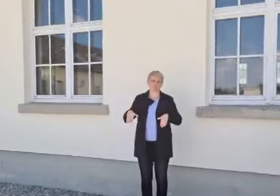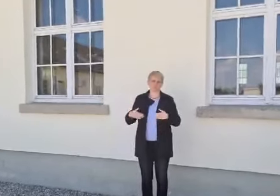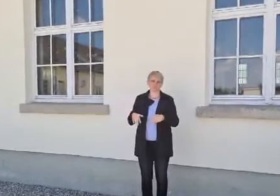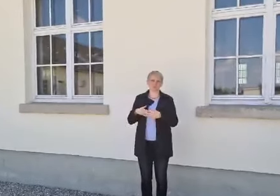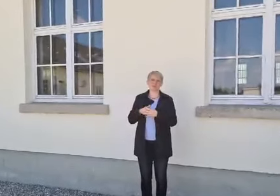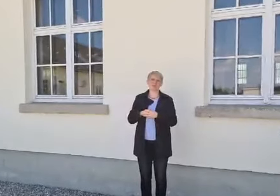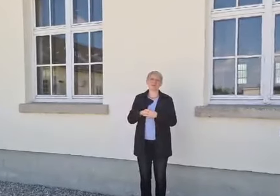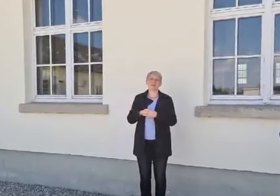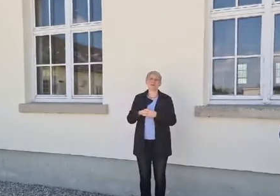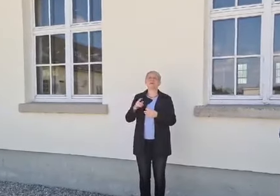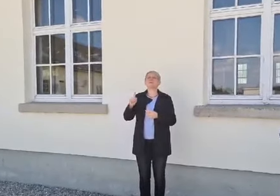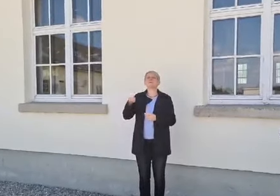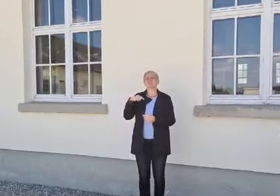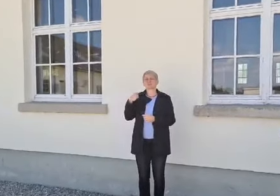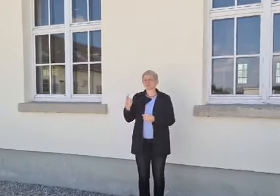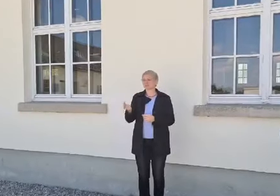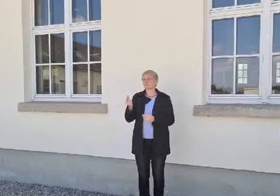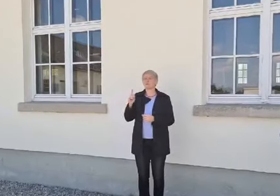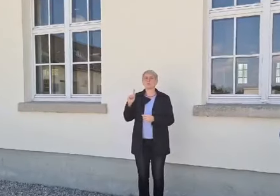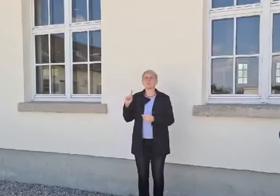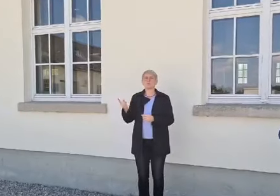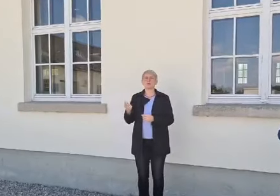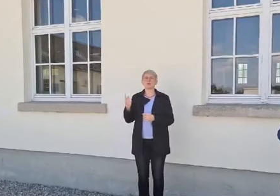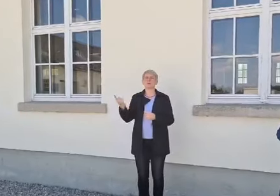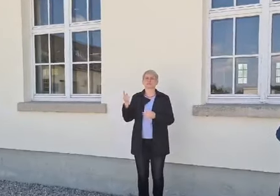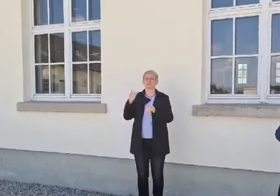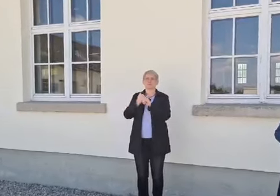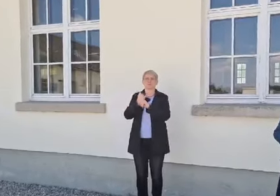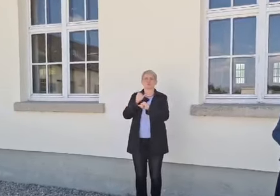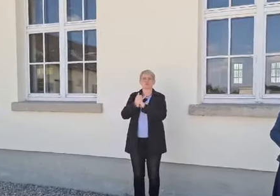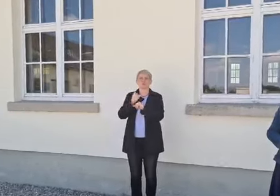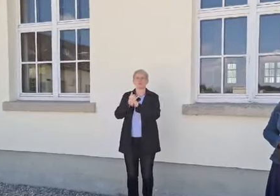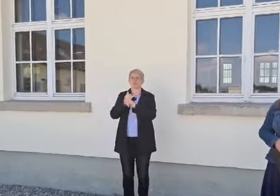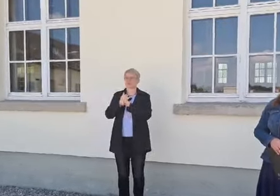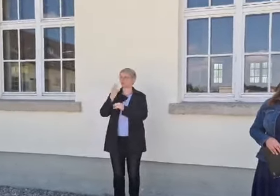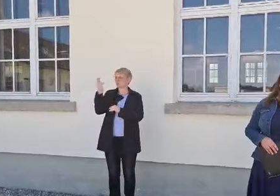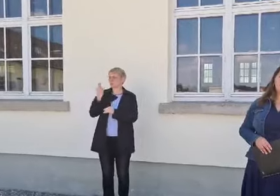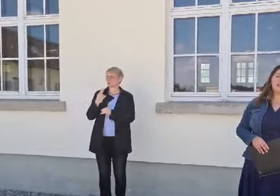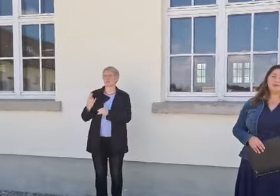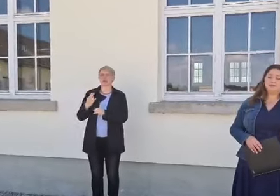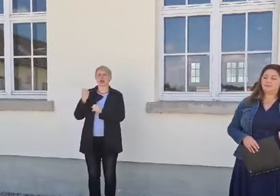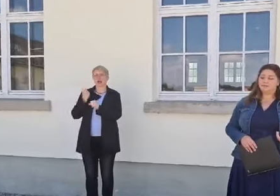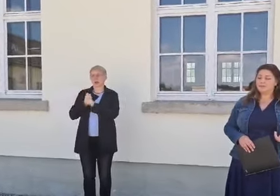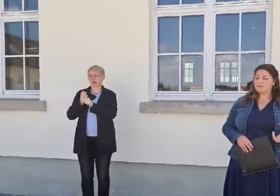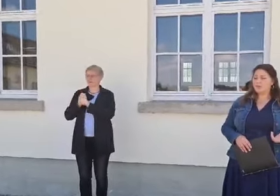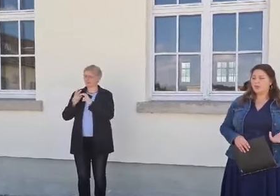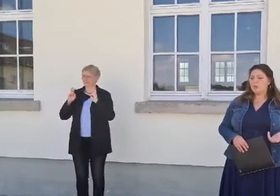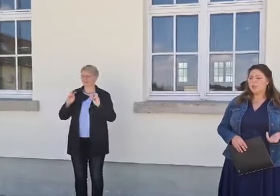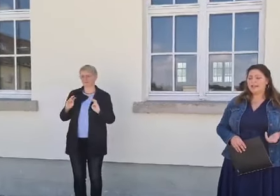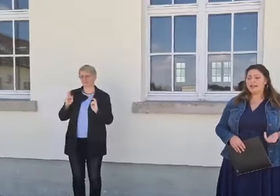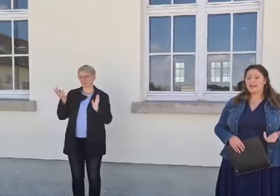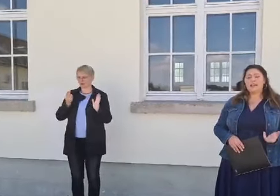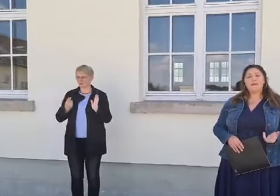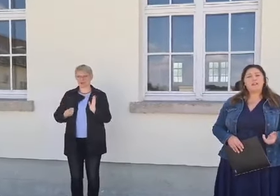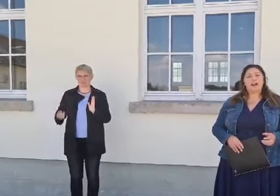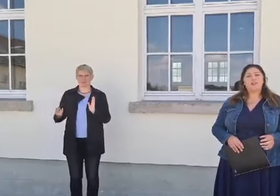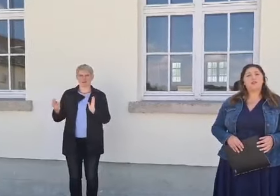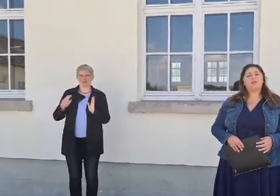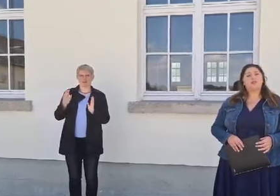hat dann auch die Möglichkeit gehabt, in diesem Beruf künstlerisch tätig zu werden und hat eine Privatschule für